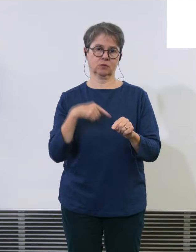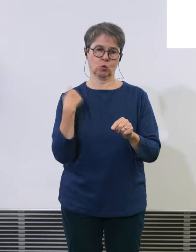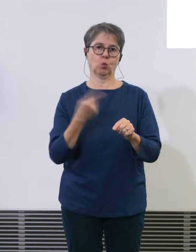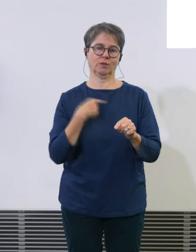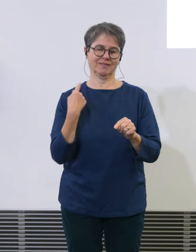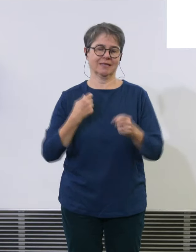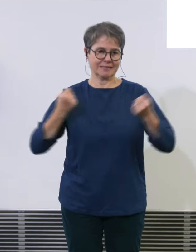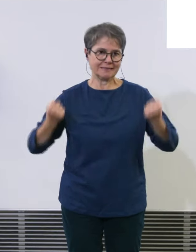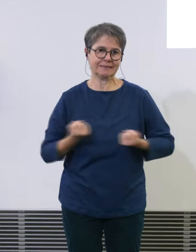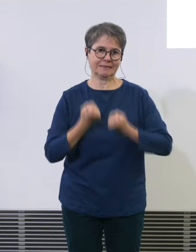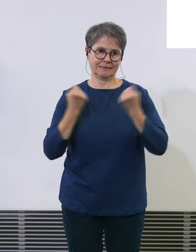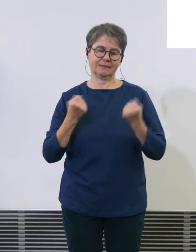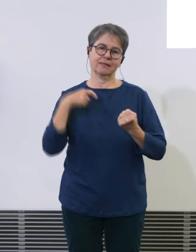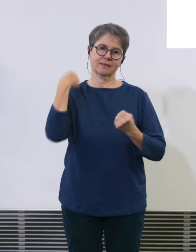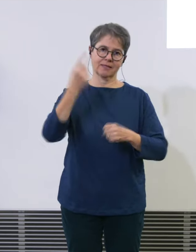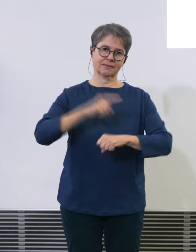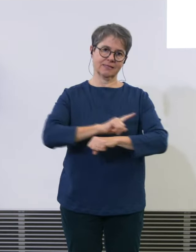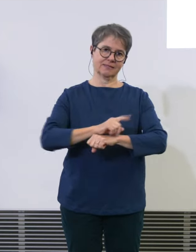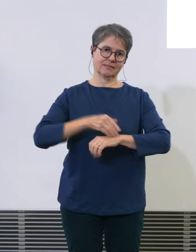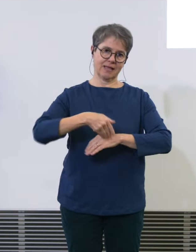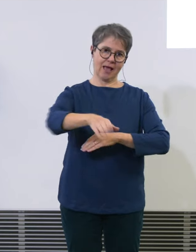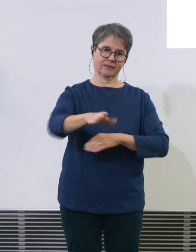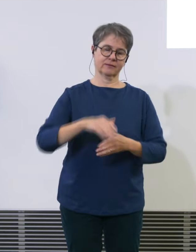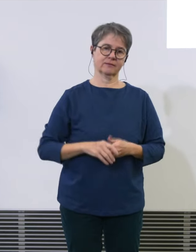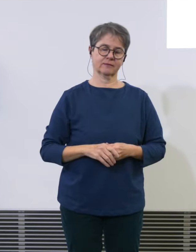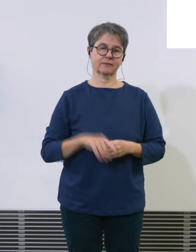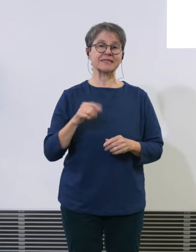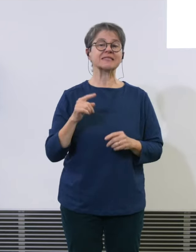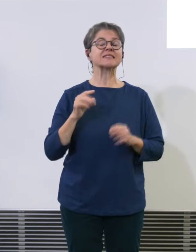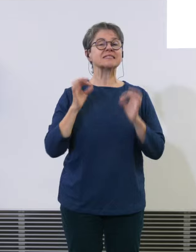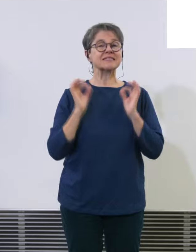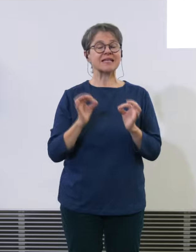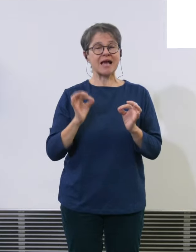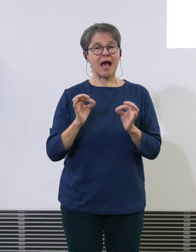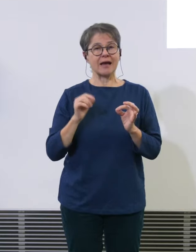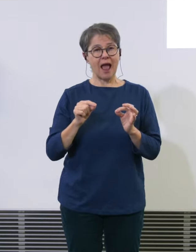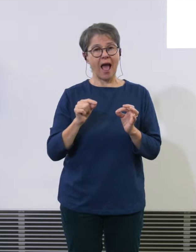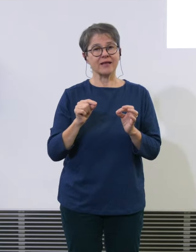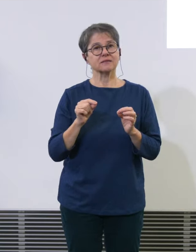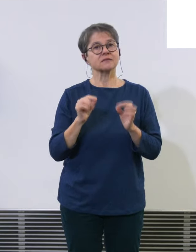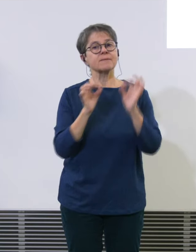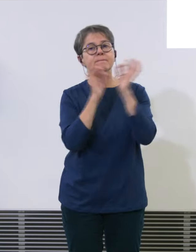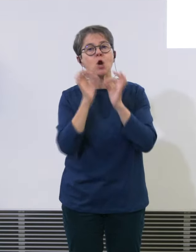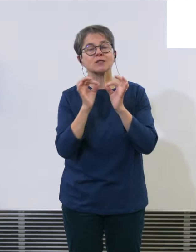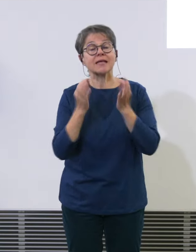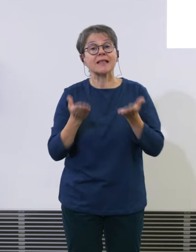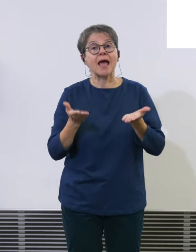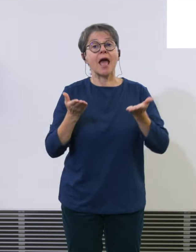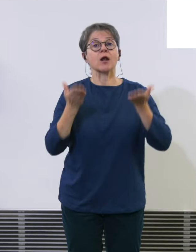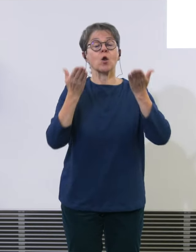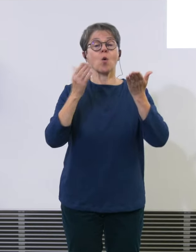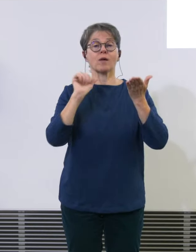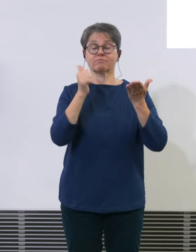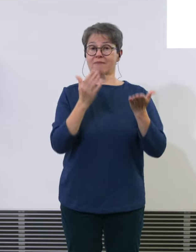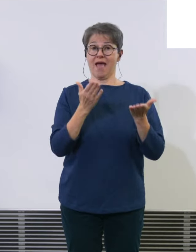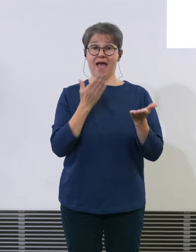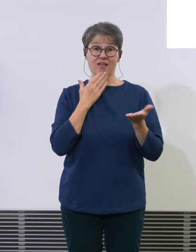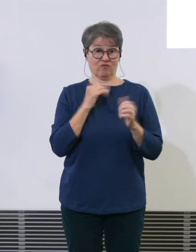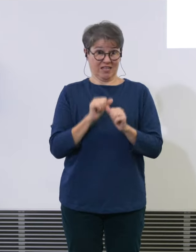Die Sicherheitsmargen zu erheben ist auch etwas, das am besten und am einfachsten gemacht wird, wenn wir die Komplexität